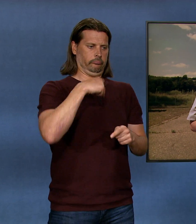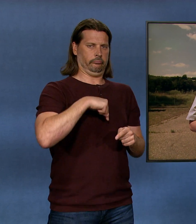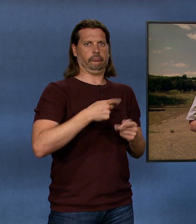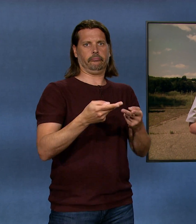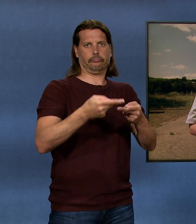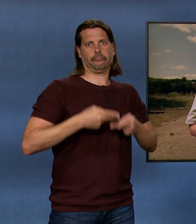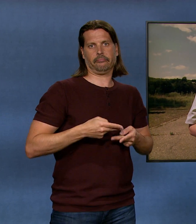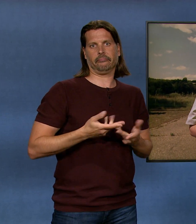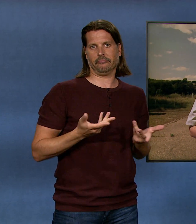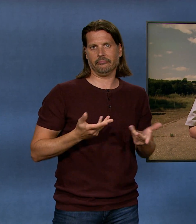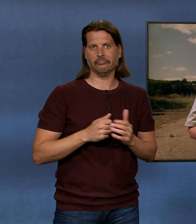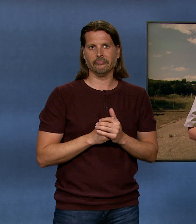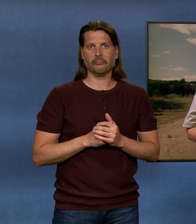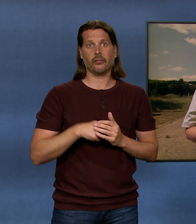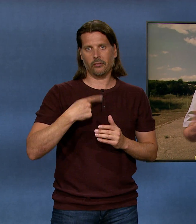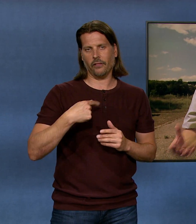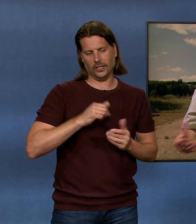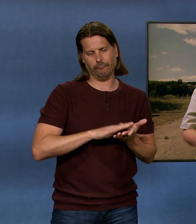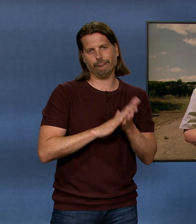und dann gibt es Gas draus. Und das wäre dein Beitrag.